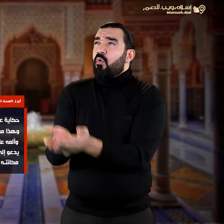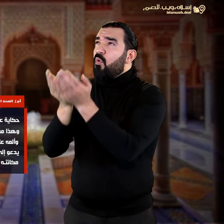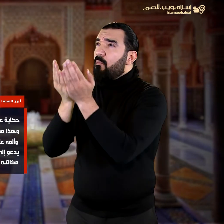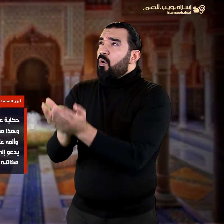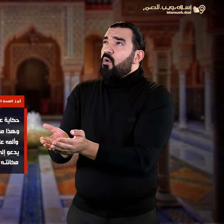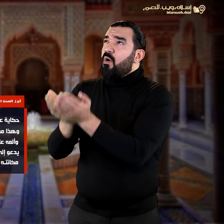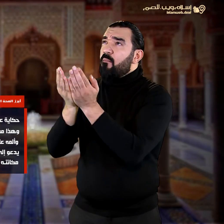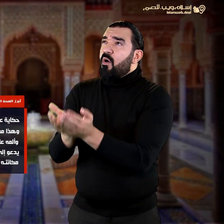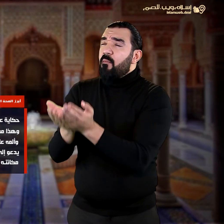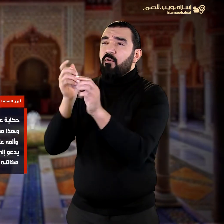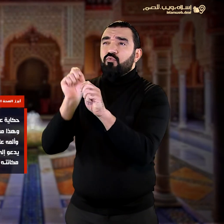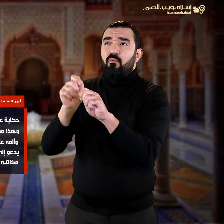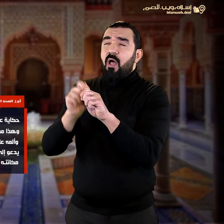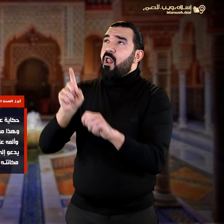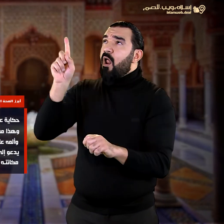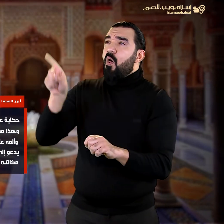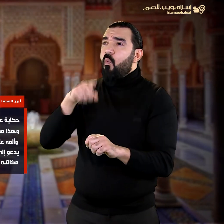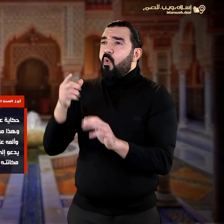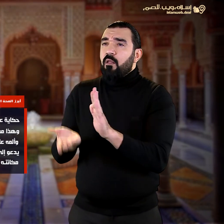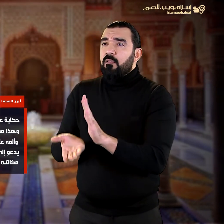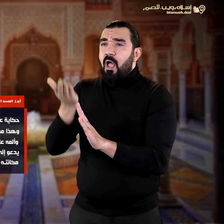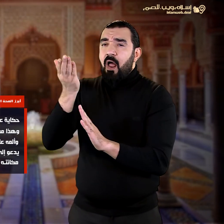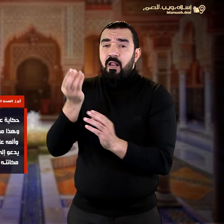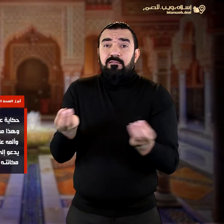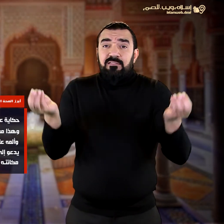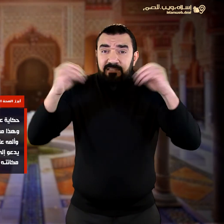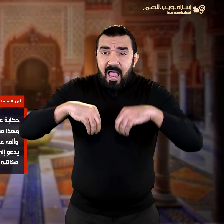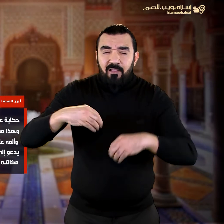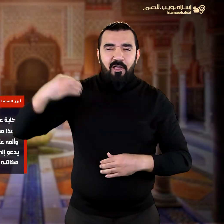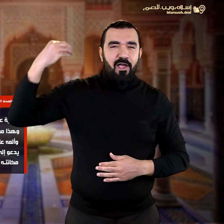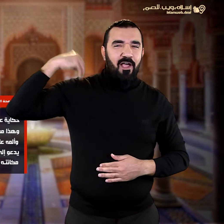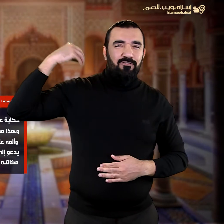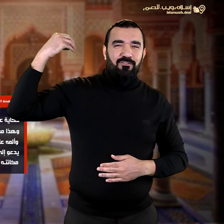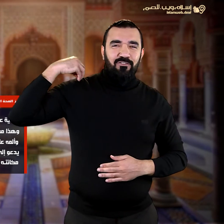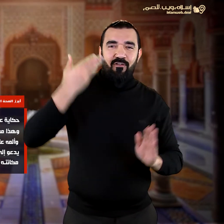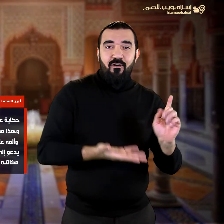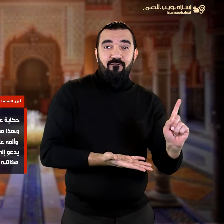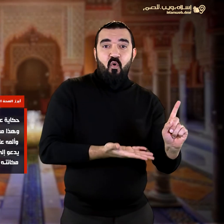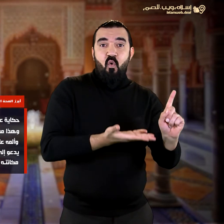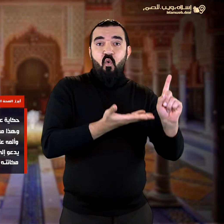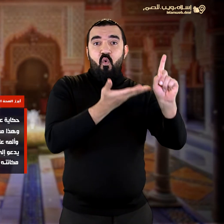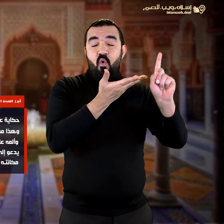سبحانه وتعالى فازداد أجره وارتفعت مكانته عند رب العالمين